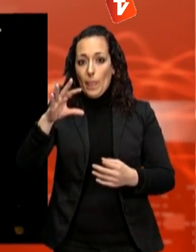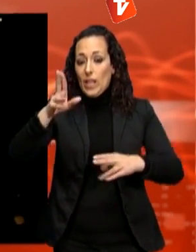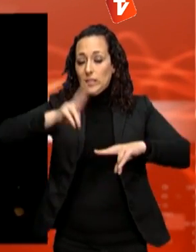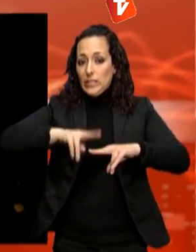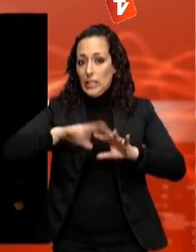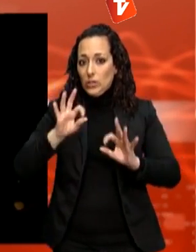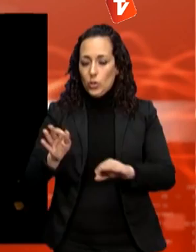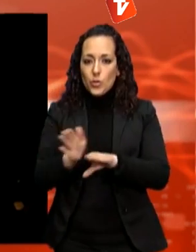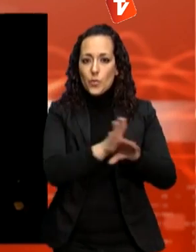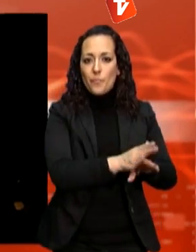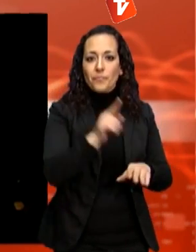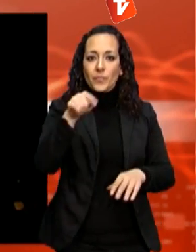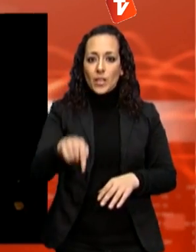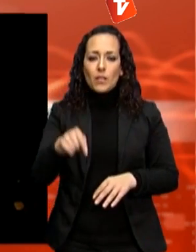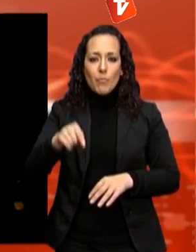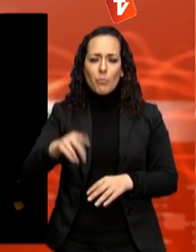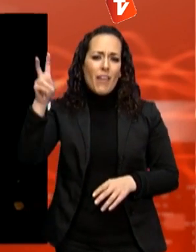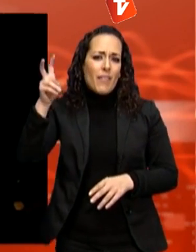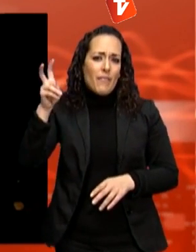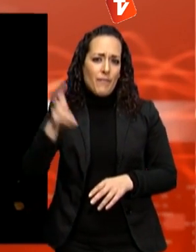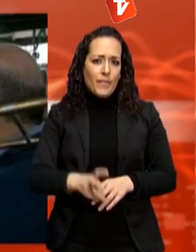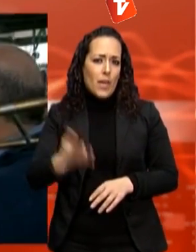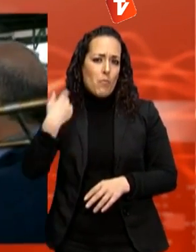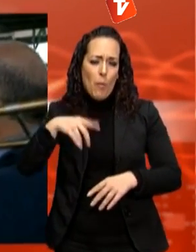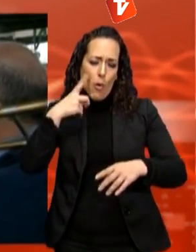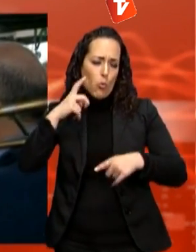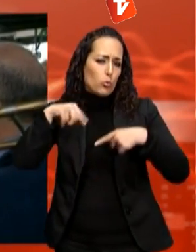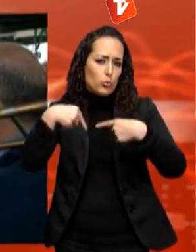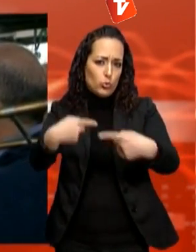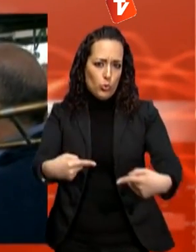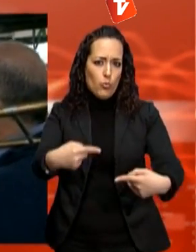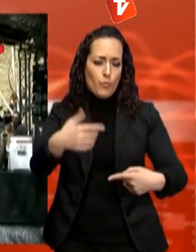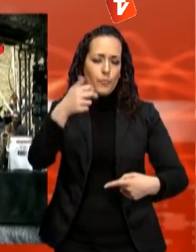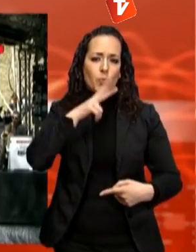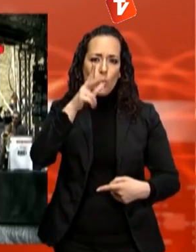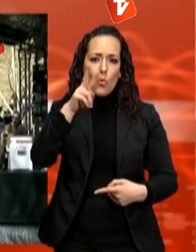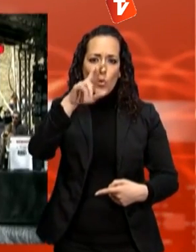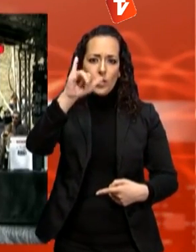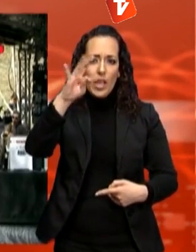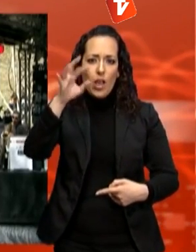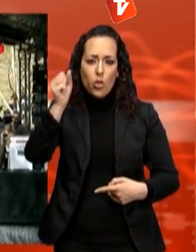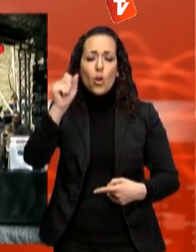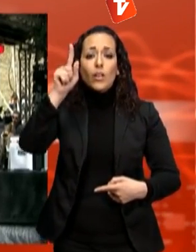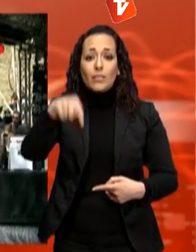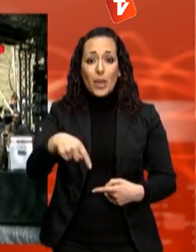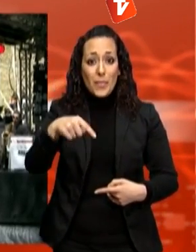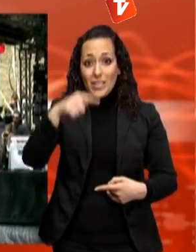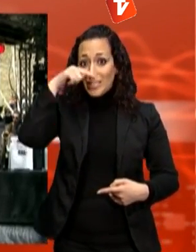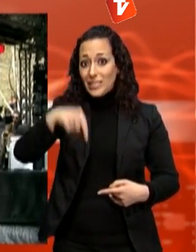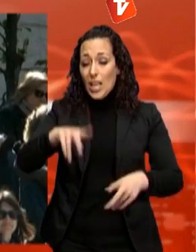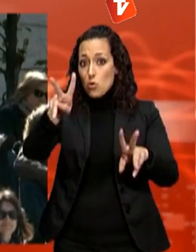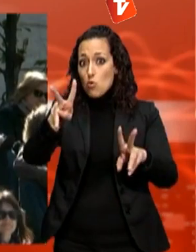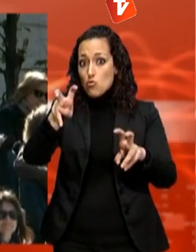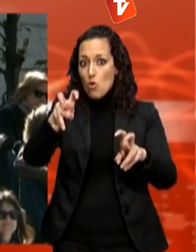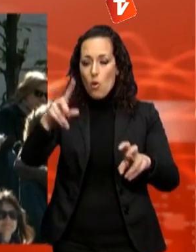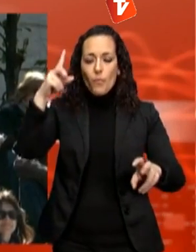argentí Horacio Fumero, un habitual a Terrassa. Una altra de les novetats d'aquesta edició és el canvi d'ubicació del picnic jazz que passa a fer-se el 17